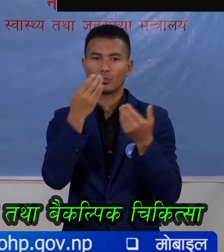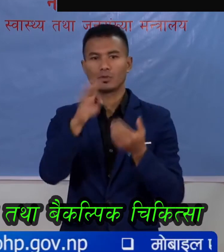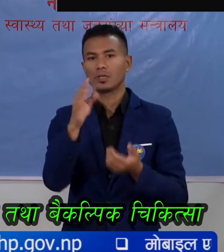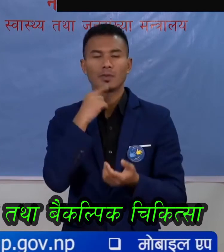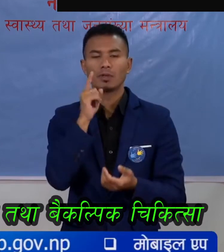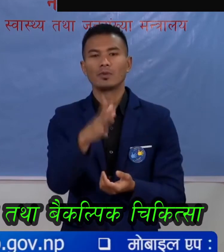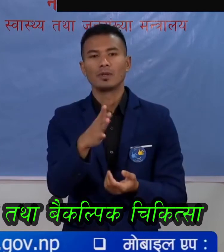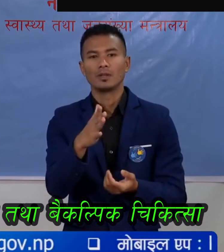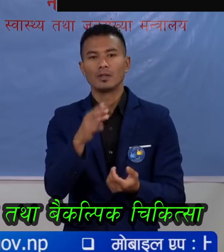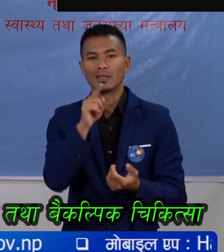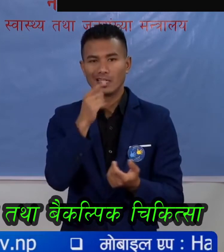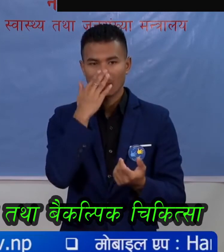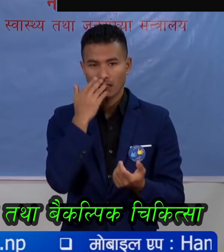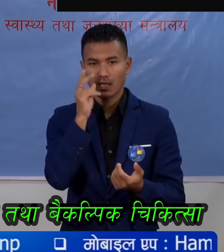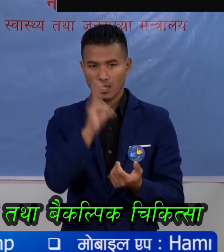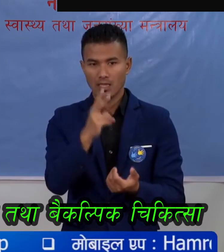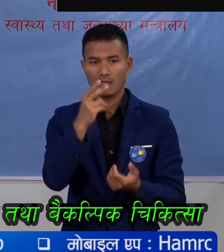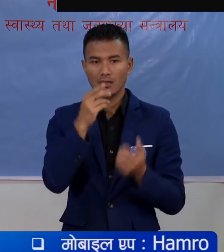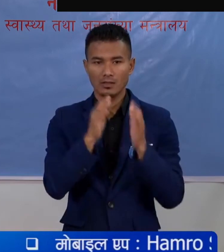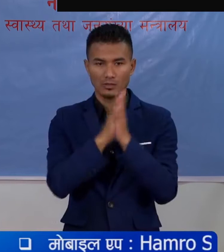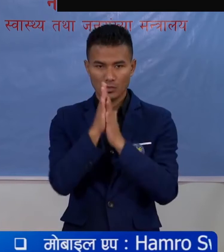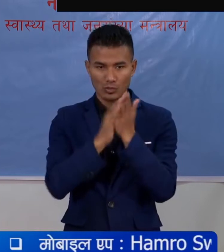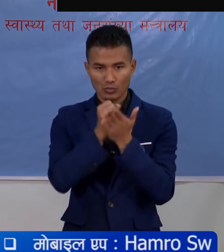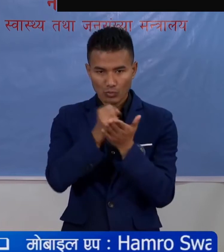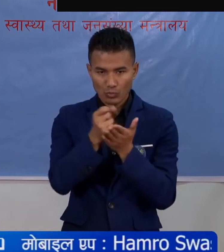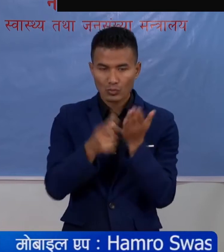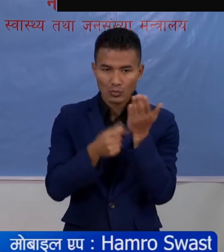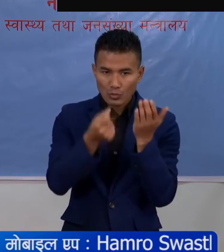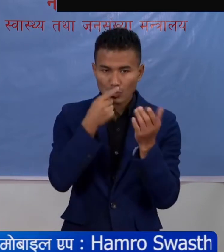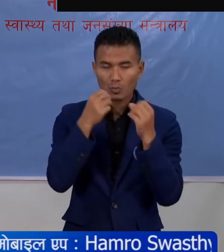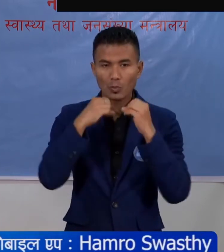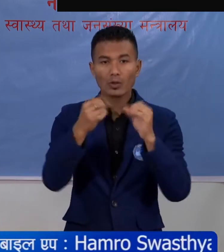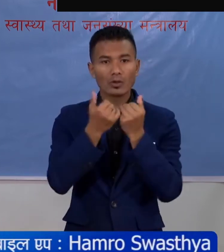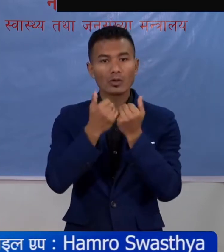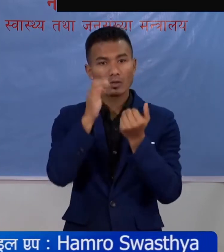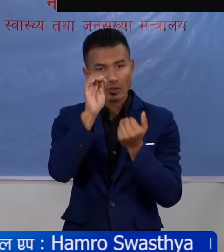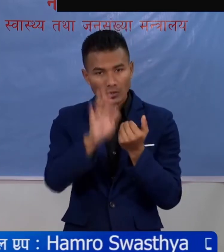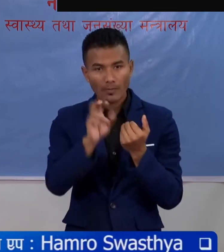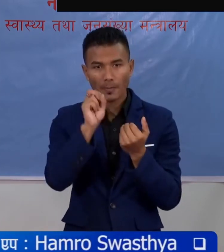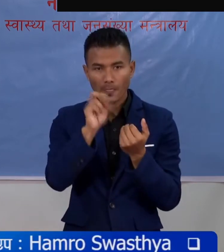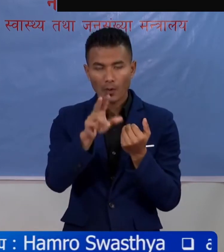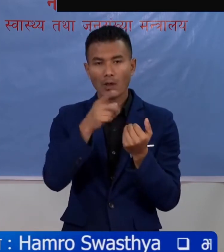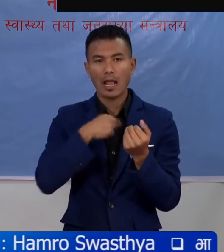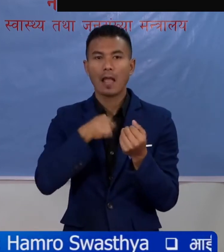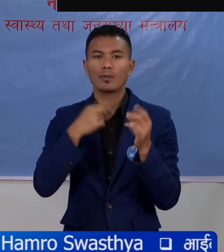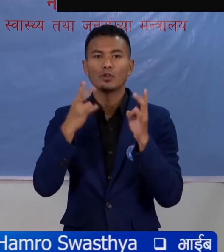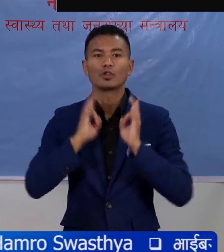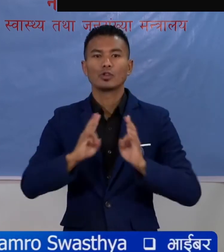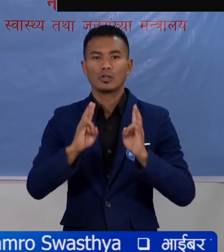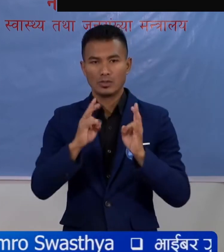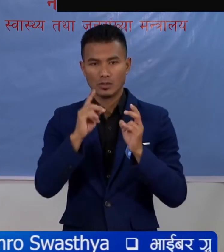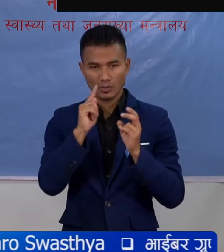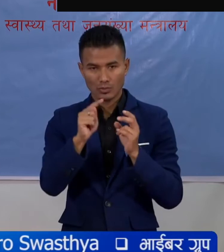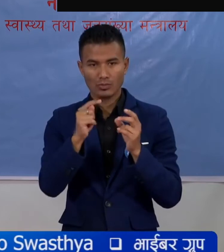इनी जडिबुटी हरू को हामले प्रयोग न सक्षों तरह त्यो विशुद्ध रूपमा हामरो शरीर को रोग